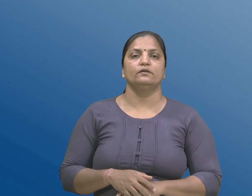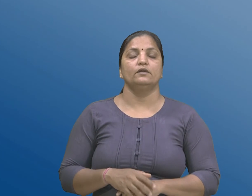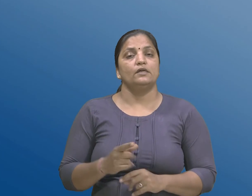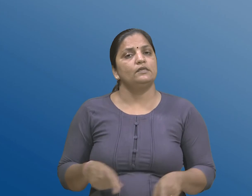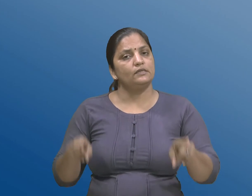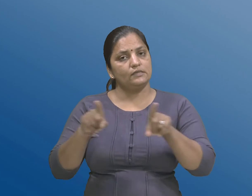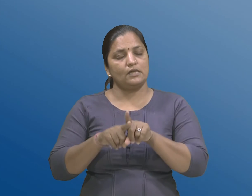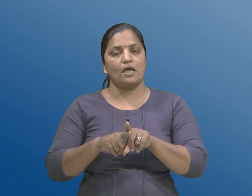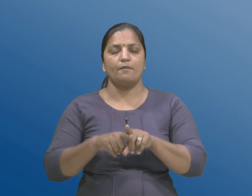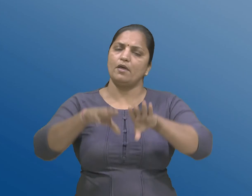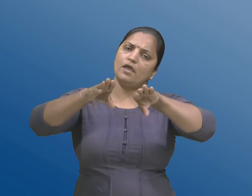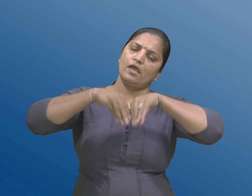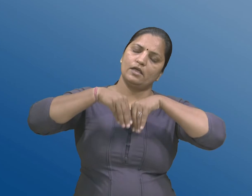मानी लेवामा आवशे।